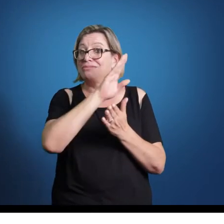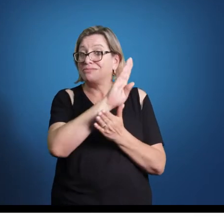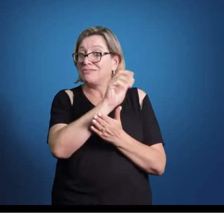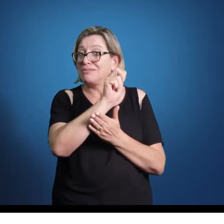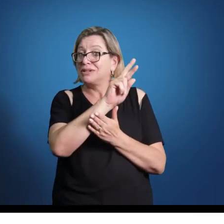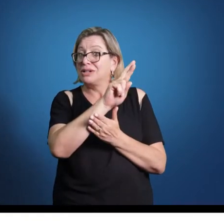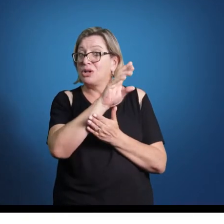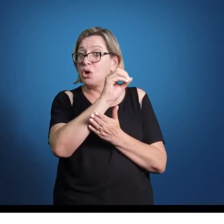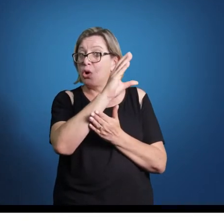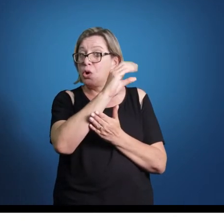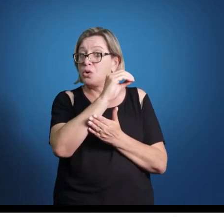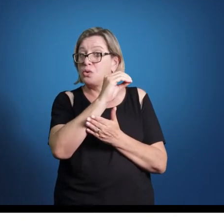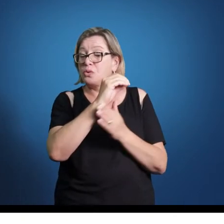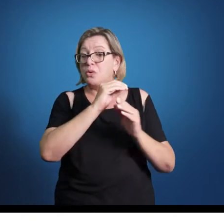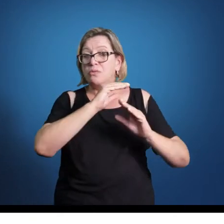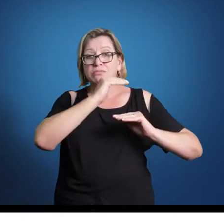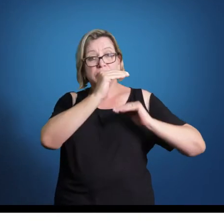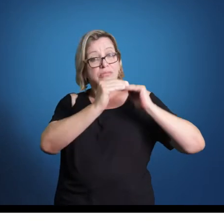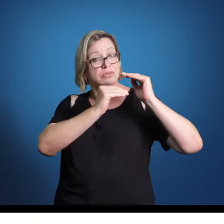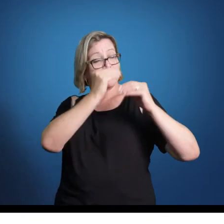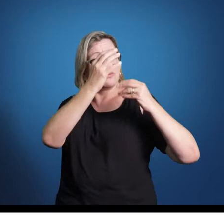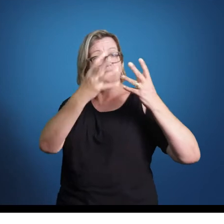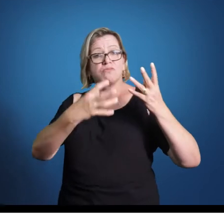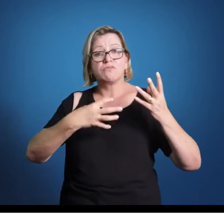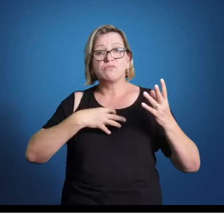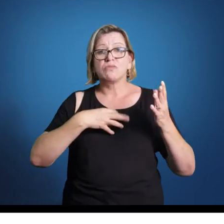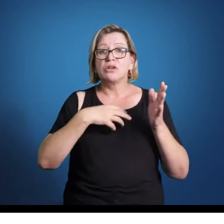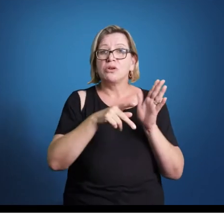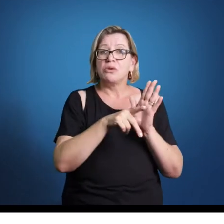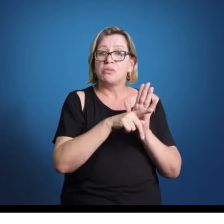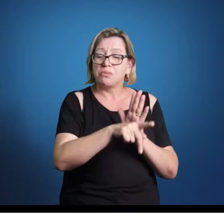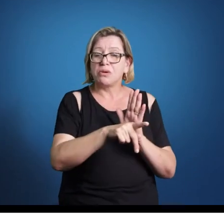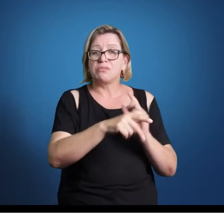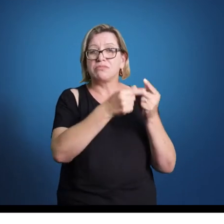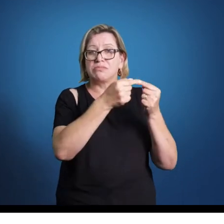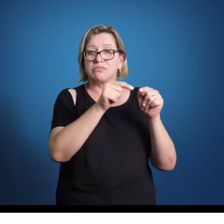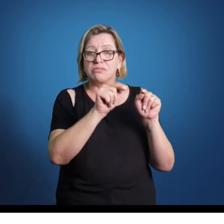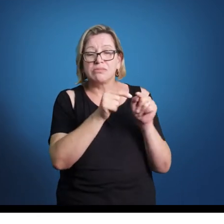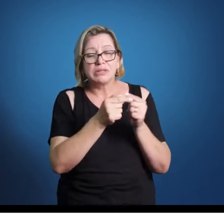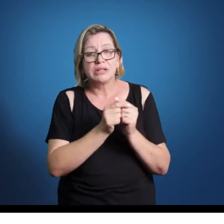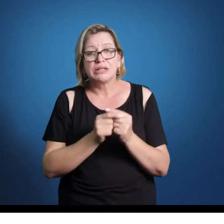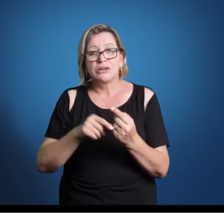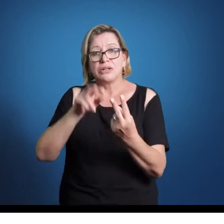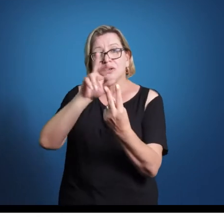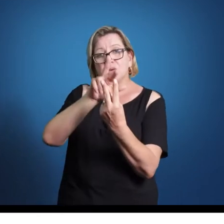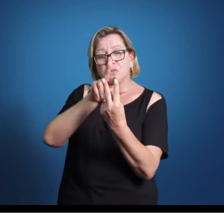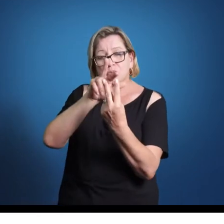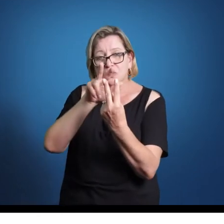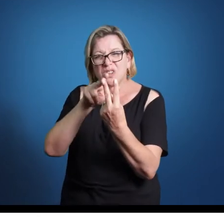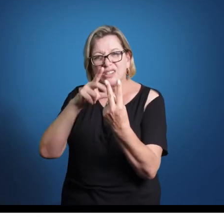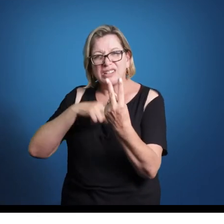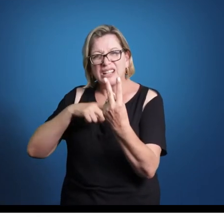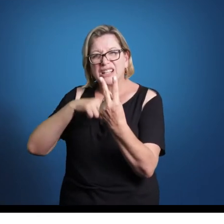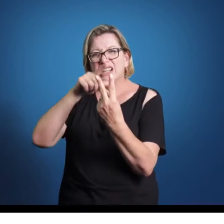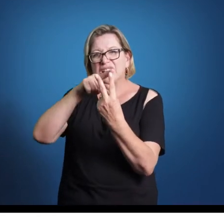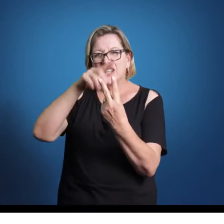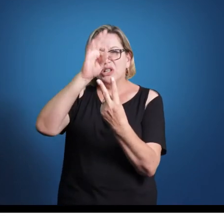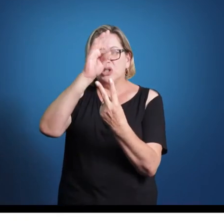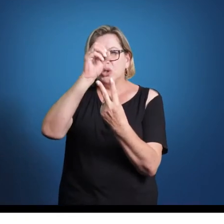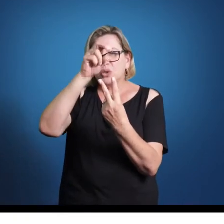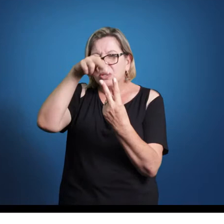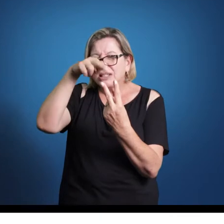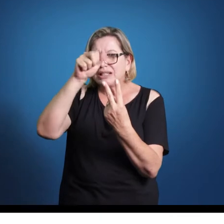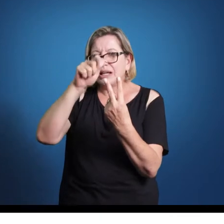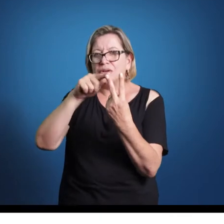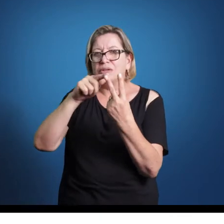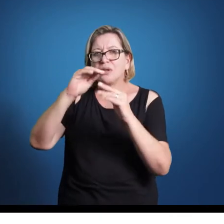forma. Lembra que eu comentei que os dois pilares da música tradicional seriam o sistema tonal e o desenvolvimento. O sistema tonal